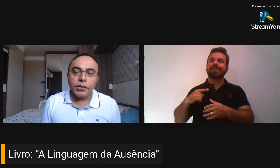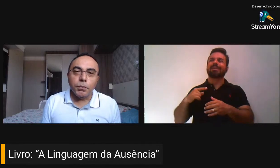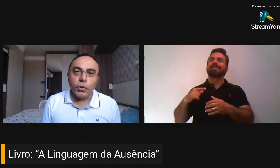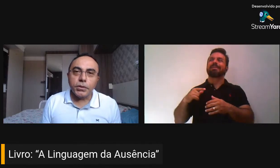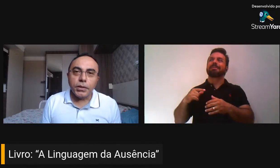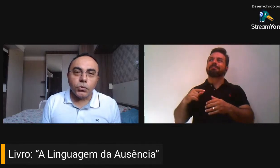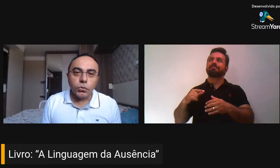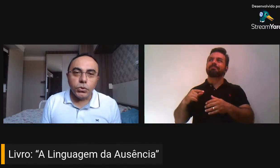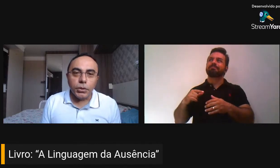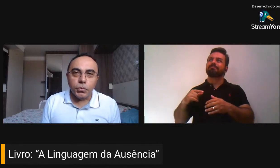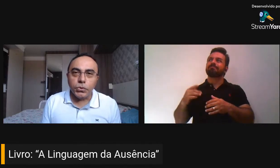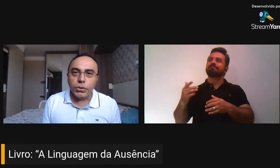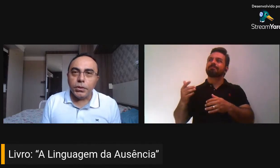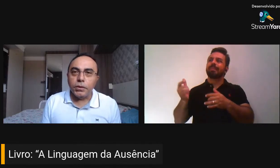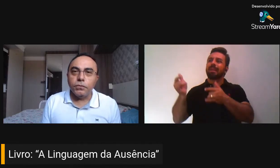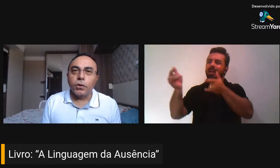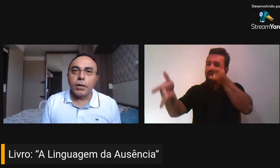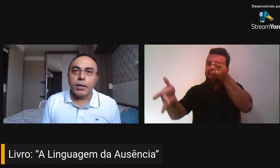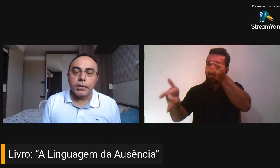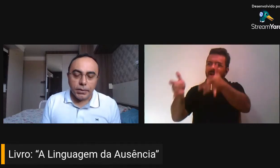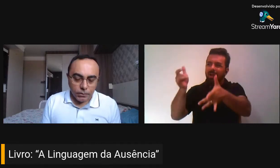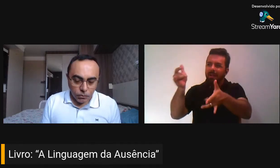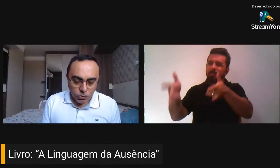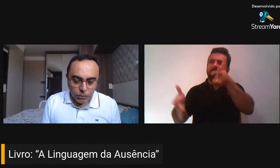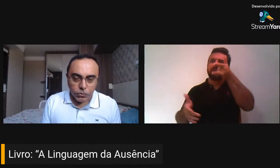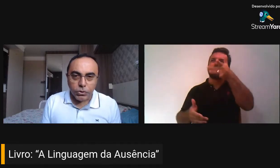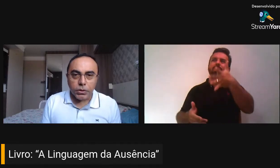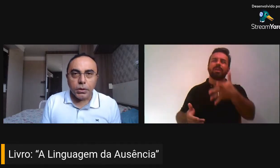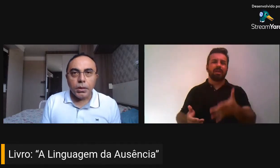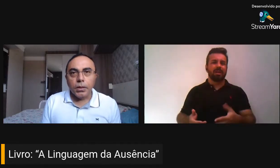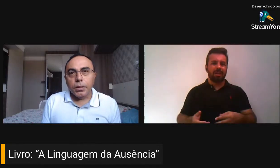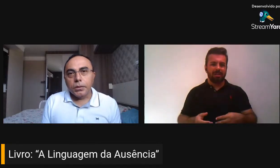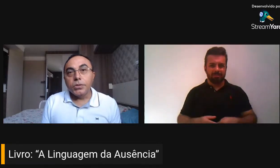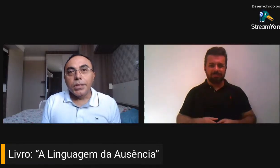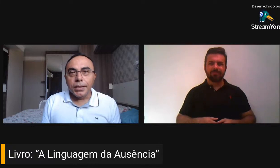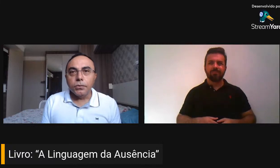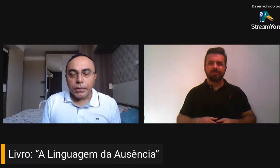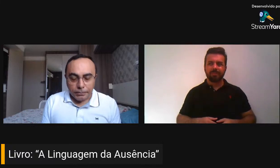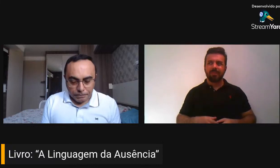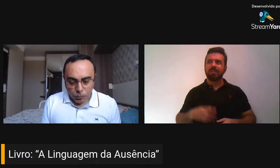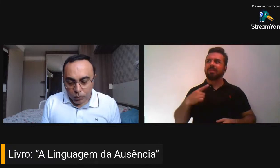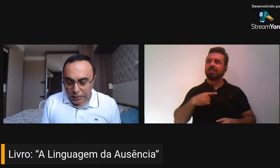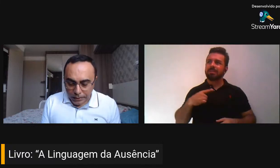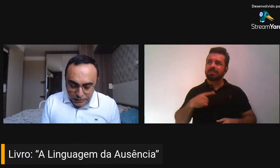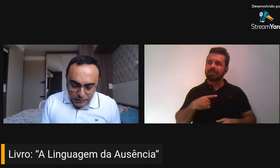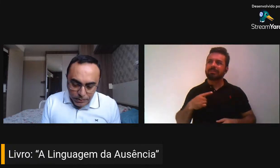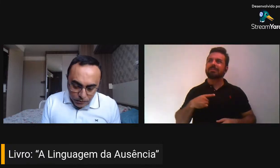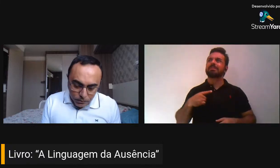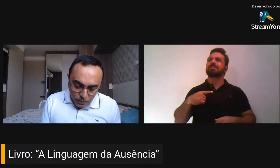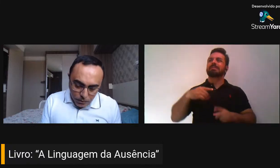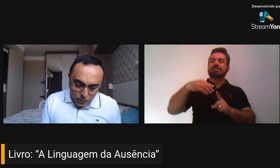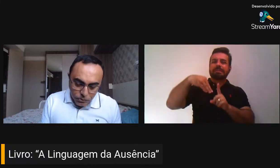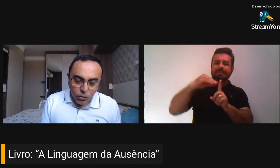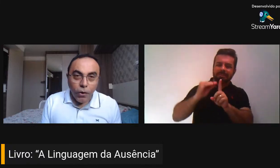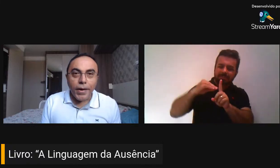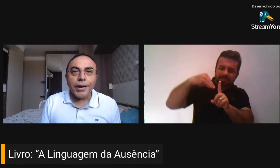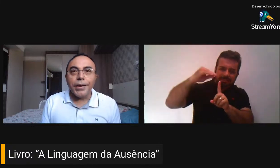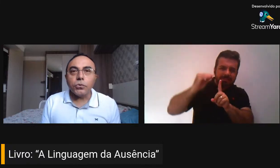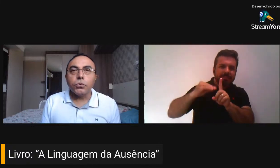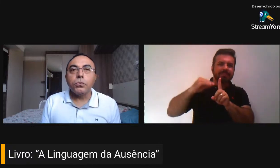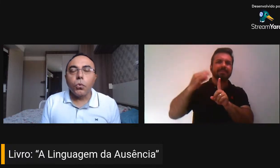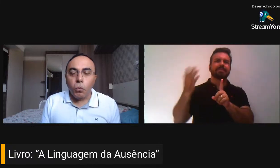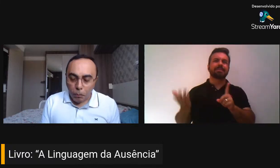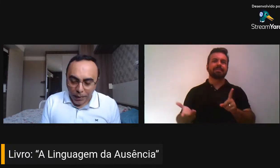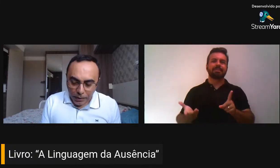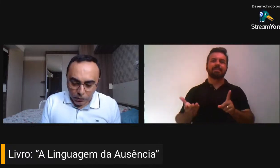expostas a todo tipo de violência, a todo tipo de dano, porque elas estão ao